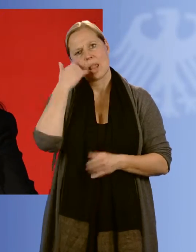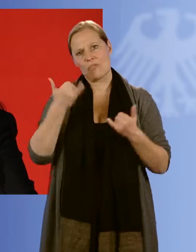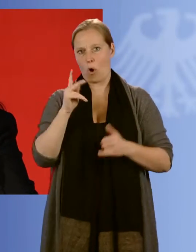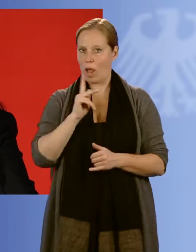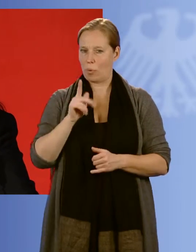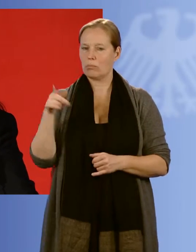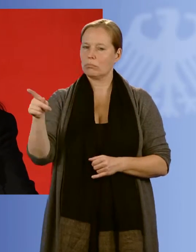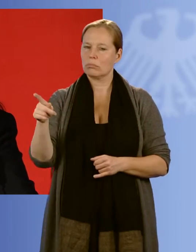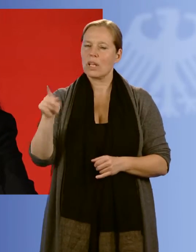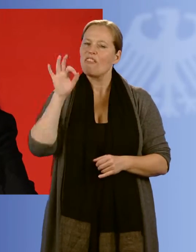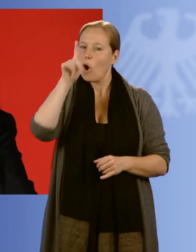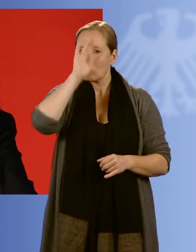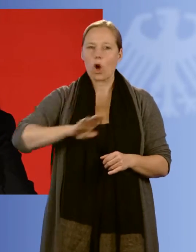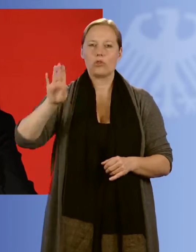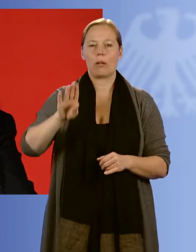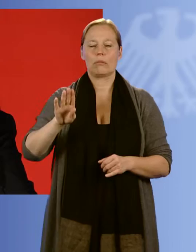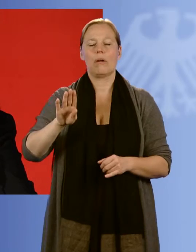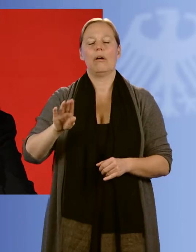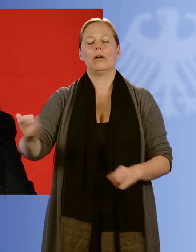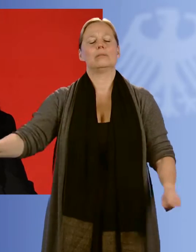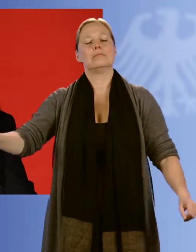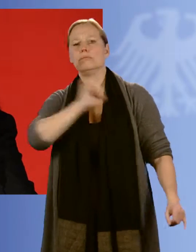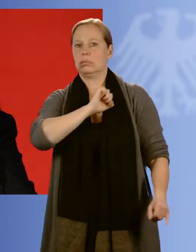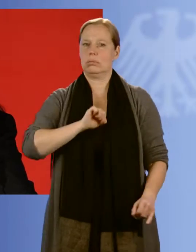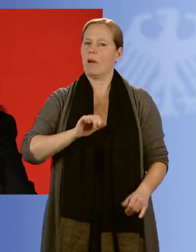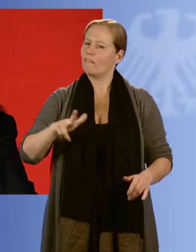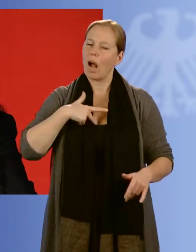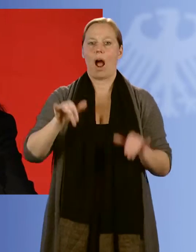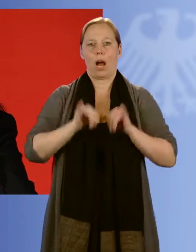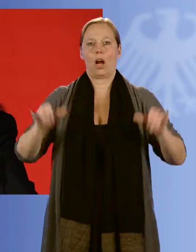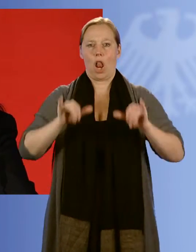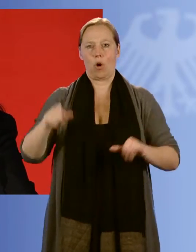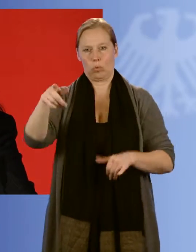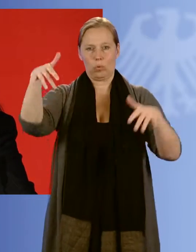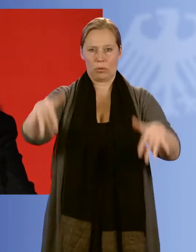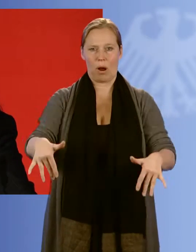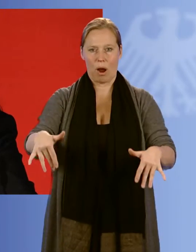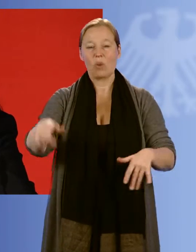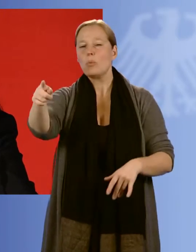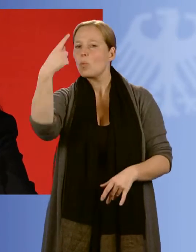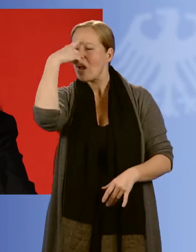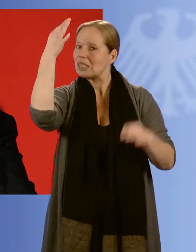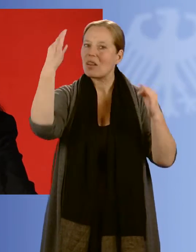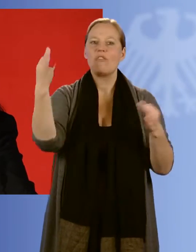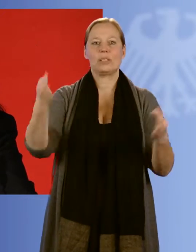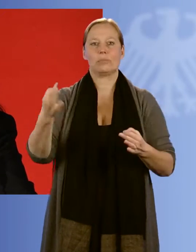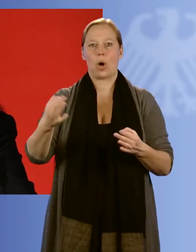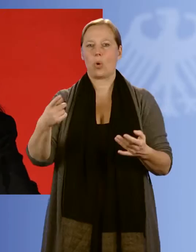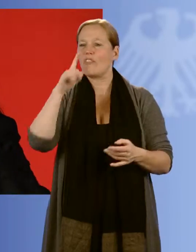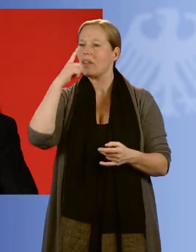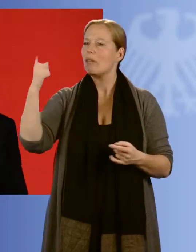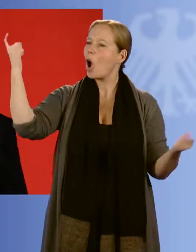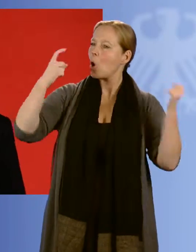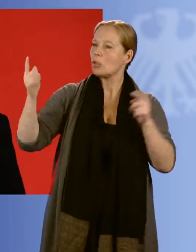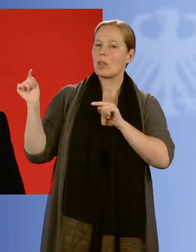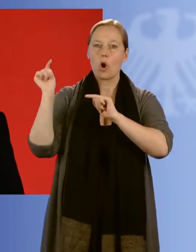sind für unser Land ein Glücksfall. Denn Sie wissen, worauf es in der jetzigen Situation ankommt. Wissen, welche